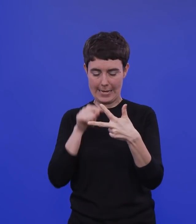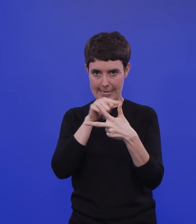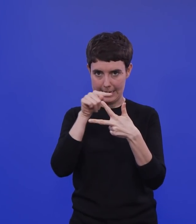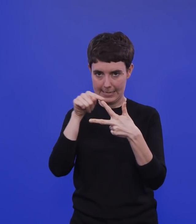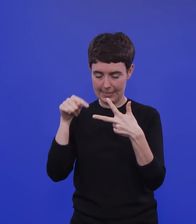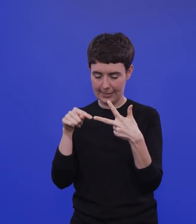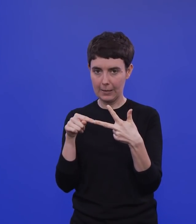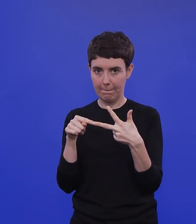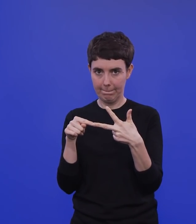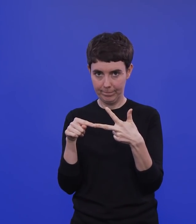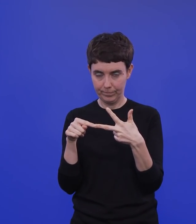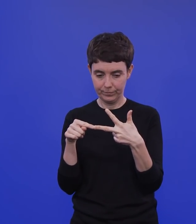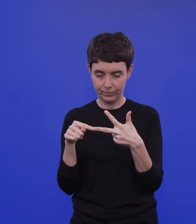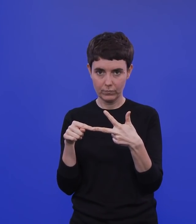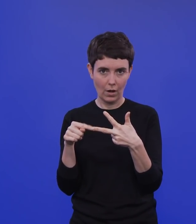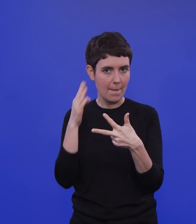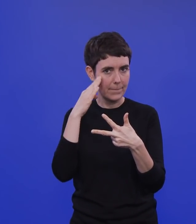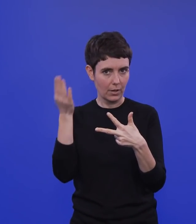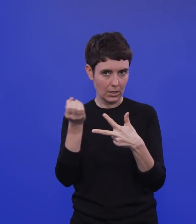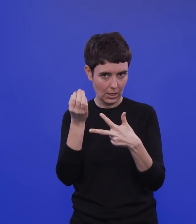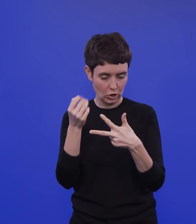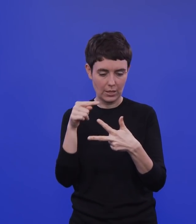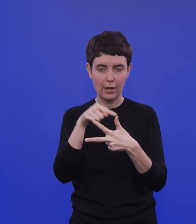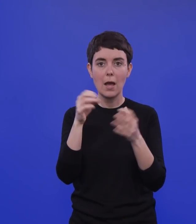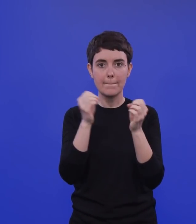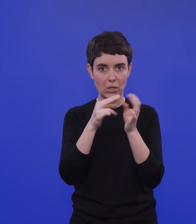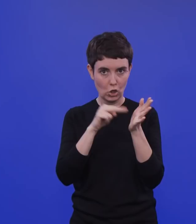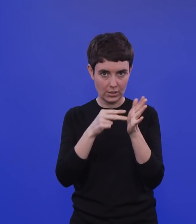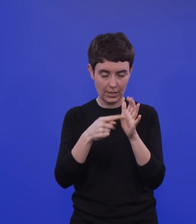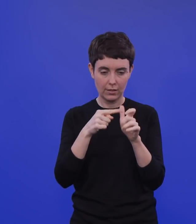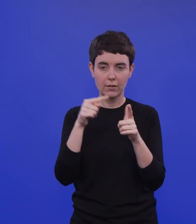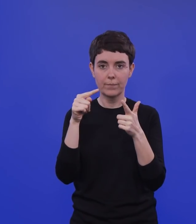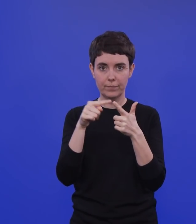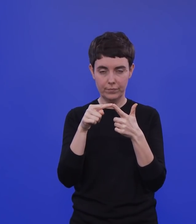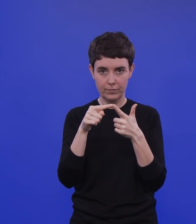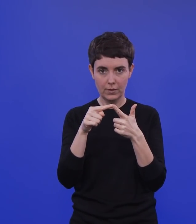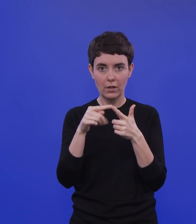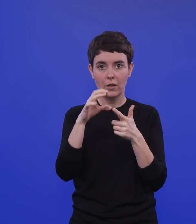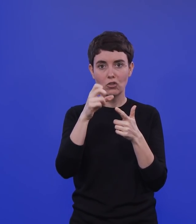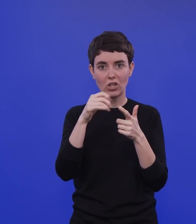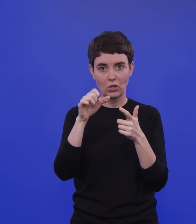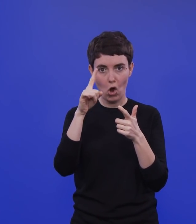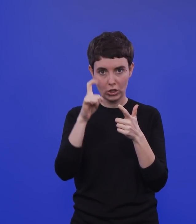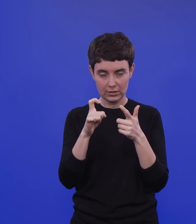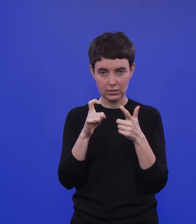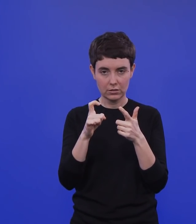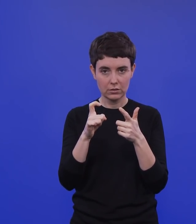drei von bekannten Herstellern, zwar Biontech, dann der Chatox-Impfstoff. Das ist also das Vakzine in der